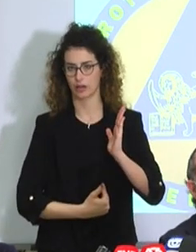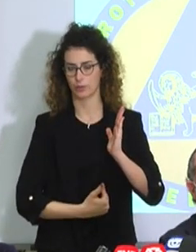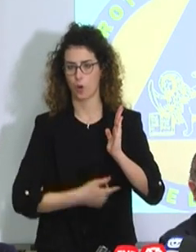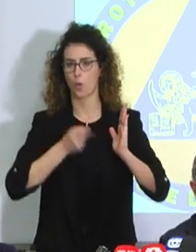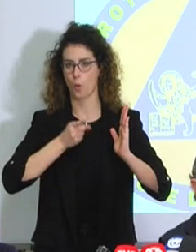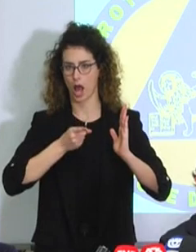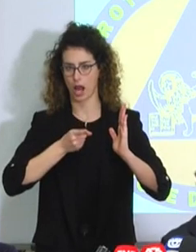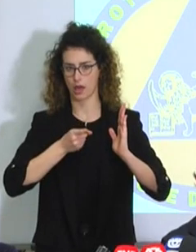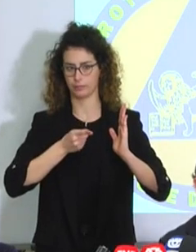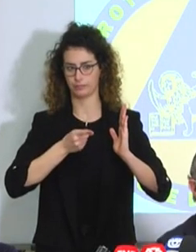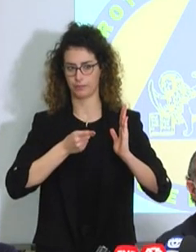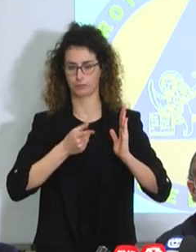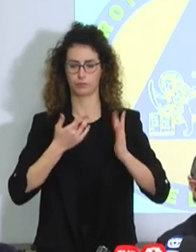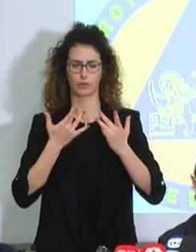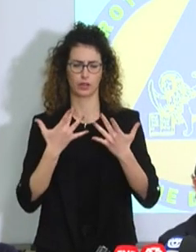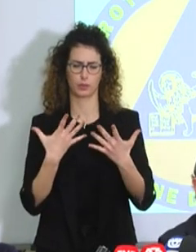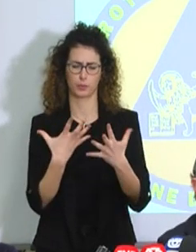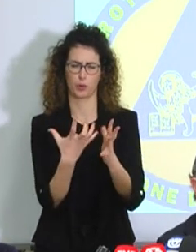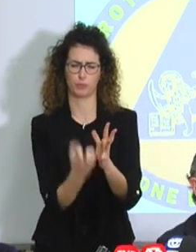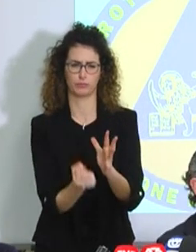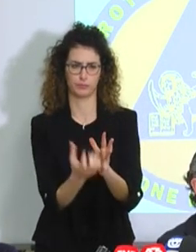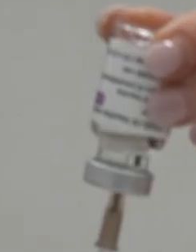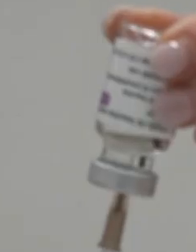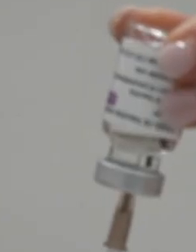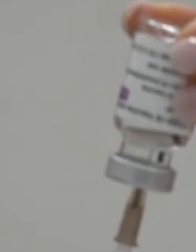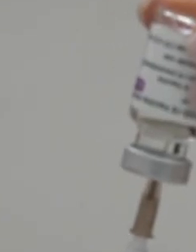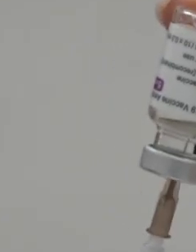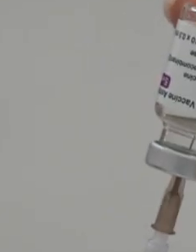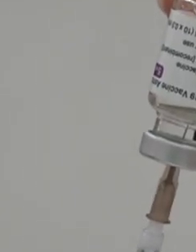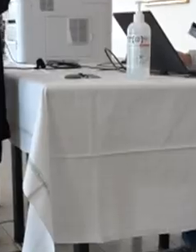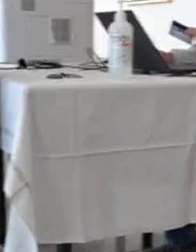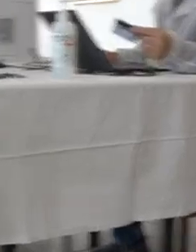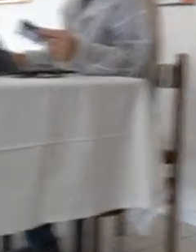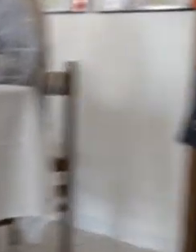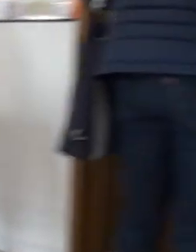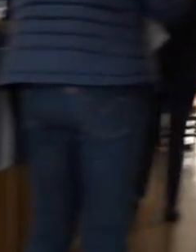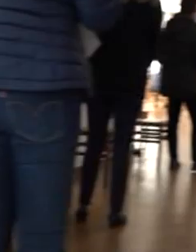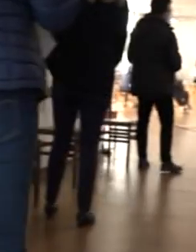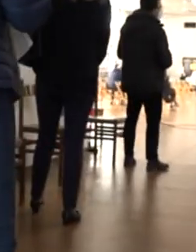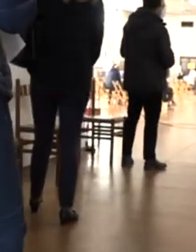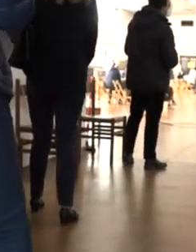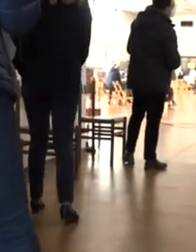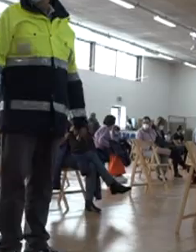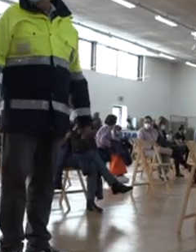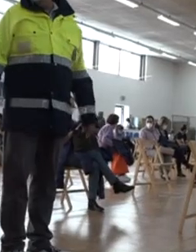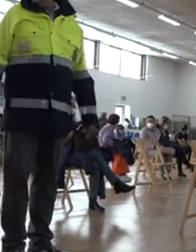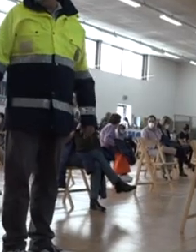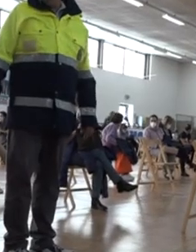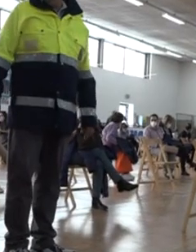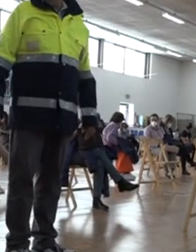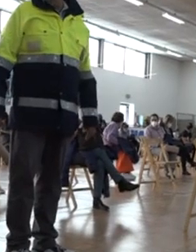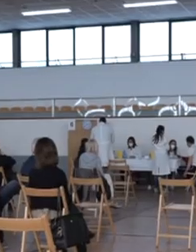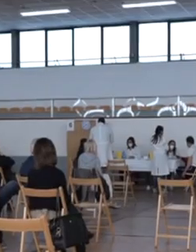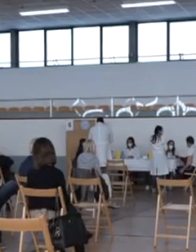Le fragilità, ve la faccio molto sintetica, dopo se qualcuno vuole vi diamo il testo. Le fragilità, dopodiché si va per